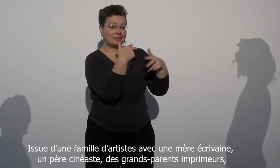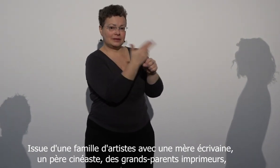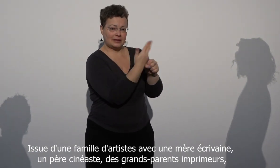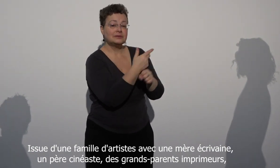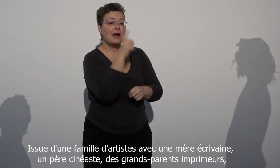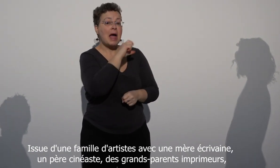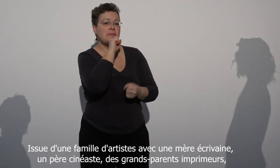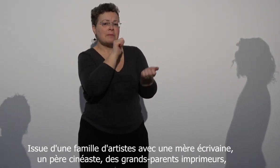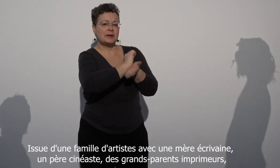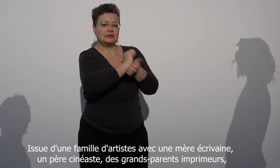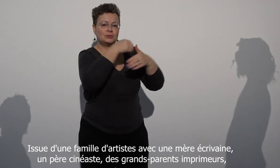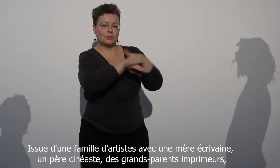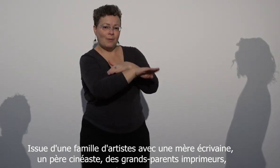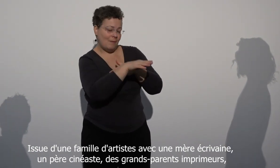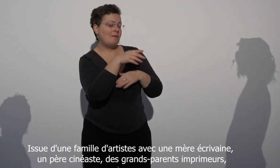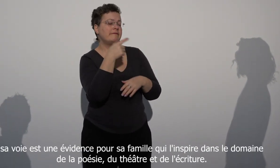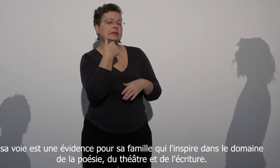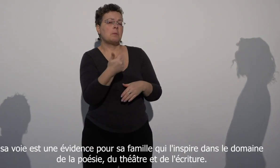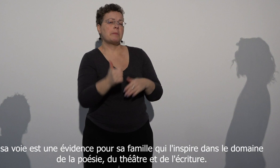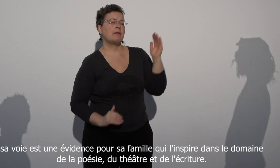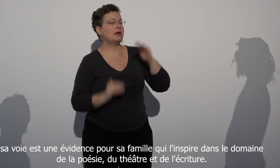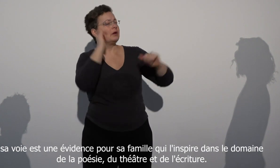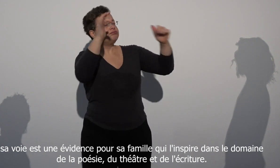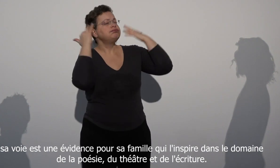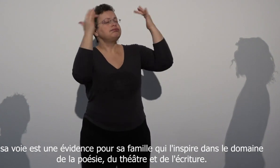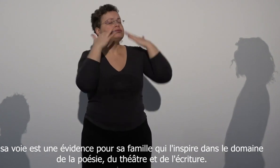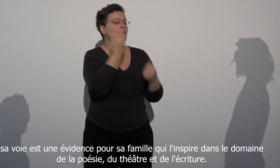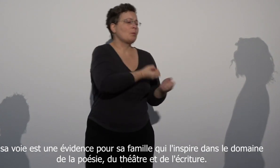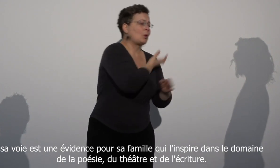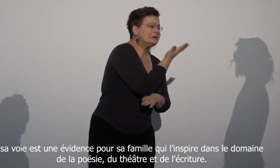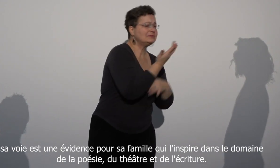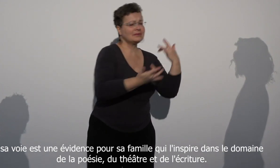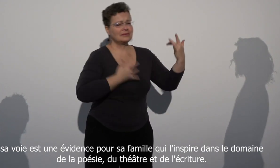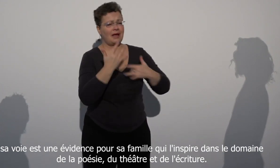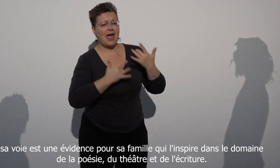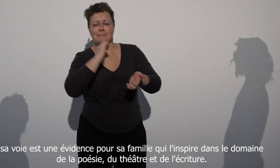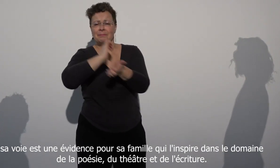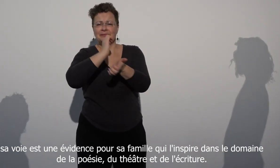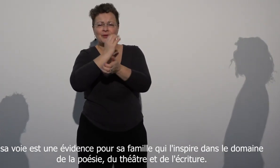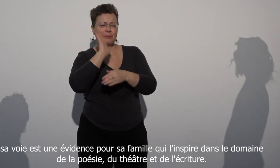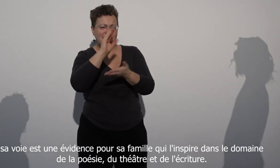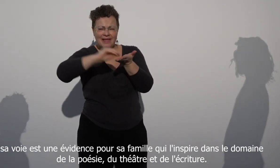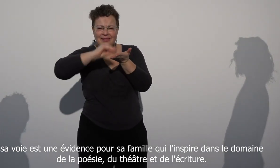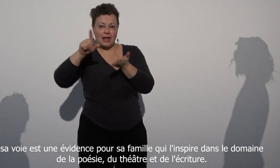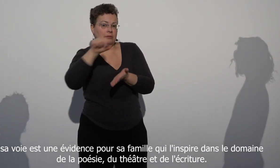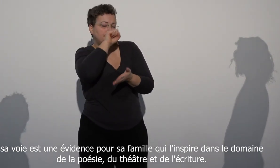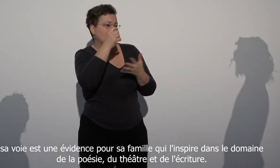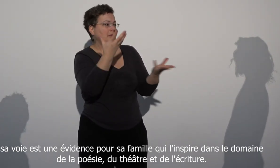cinéaste, des grands-parents imprimeurs, sa voix est une évidence pour sa famille, qu'il inspire dans le domaine de la poésie, du théâtre, de l